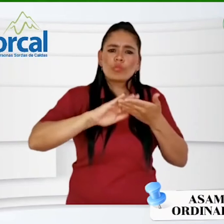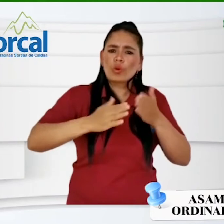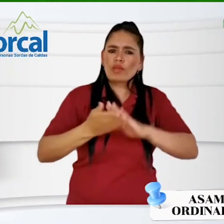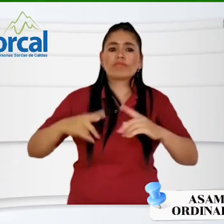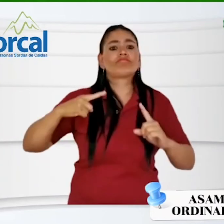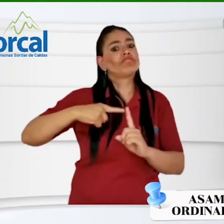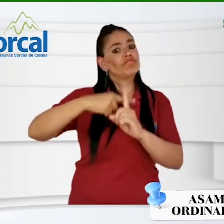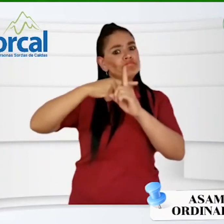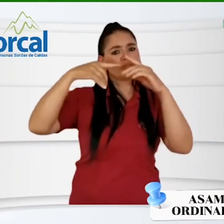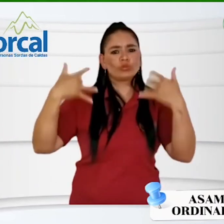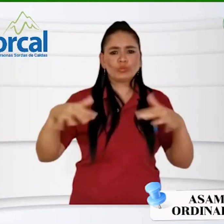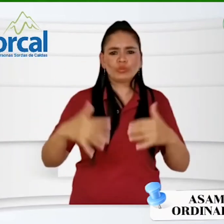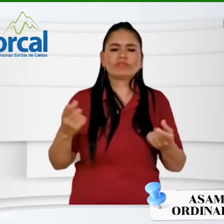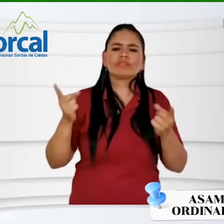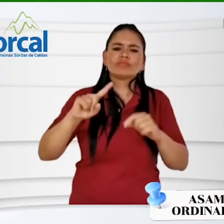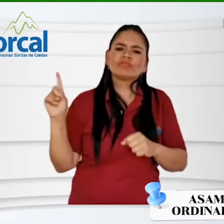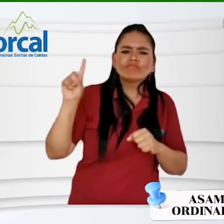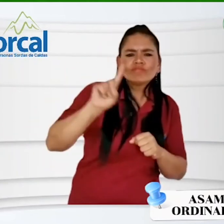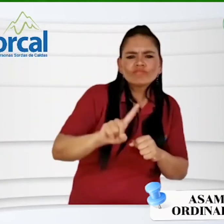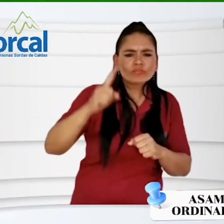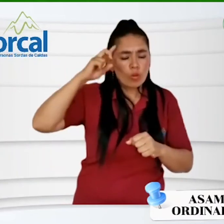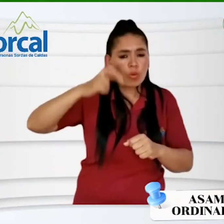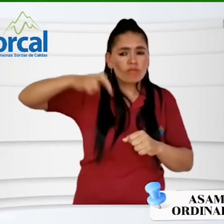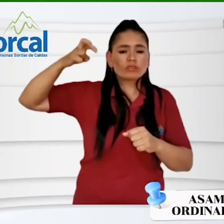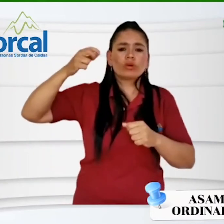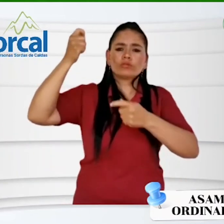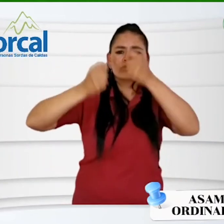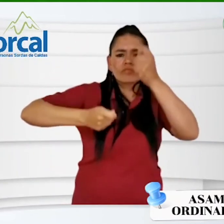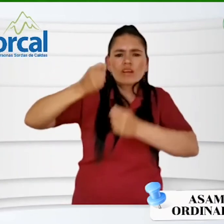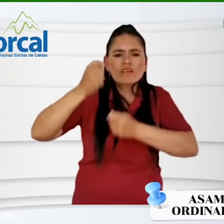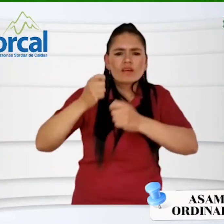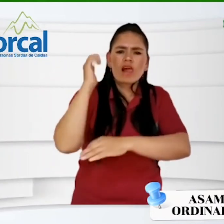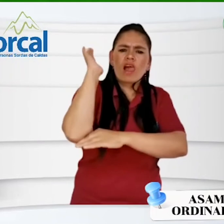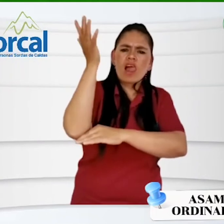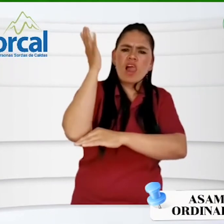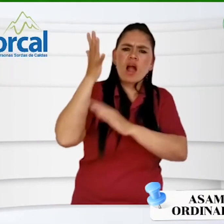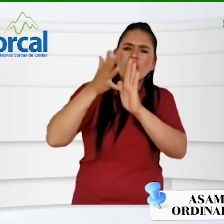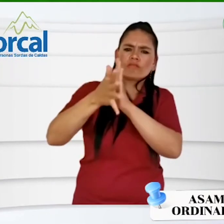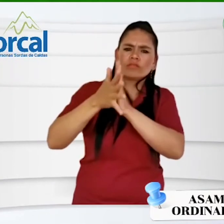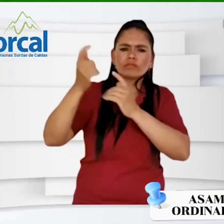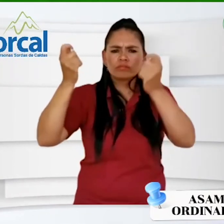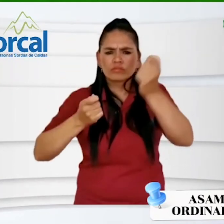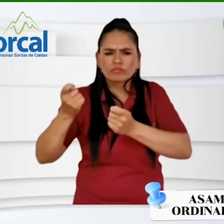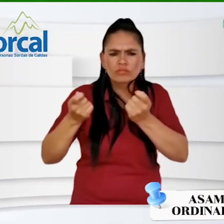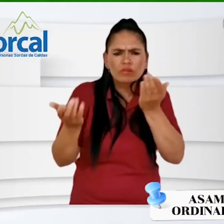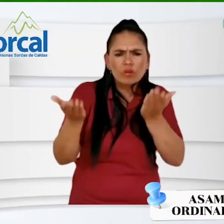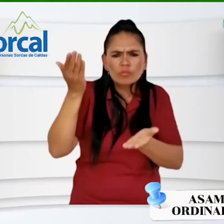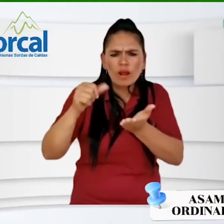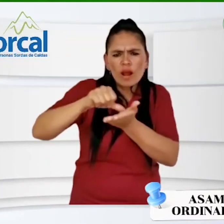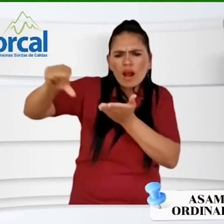la comunidad sorda, lo cual fue muy positivo. También el contador realizó el informe de los estados financieros, el cual fue muy